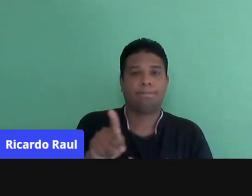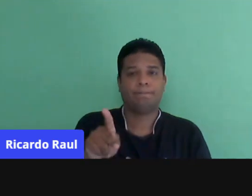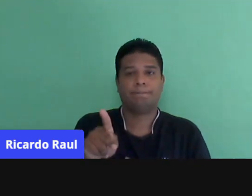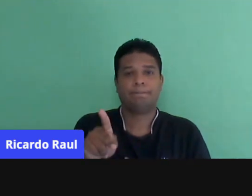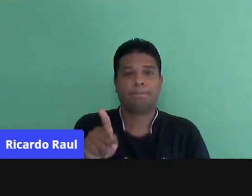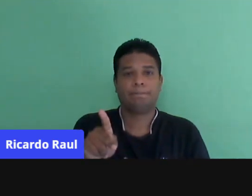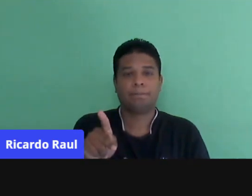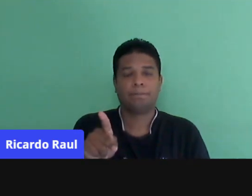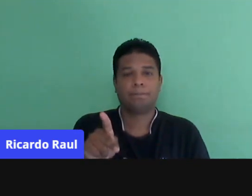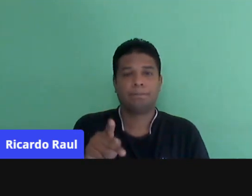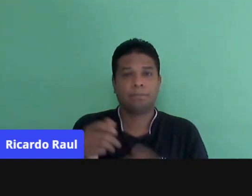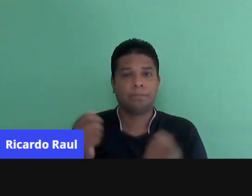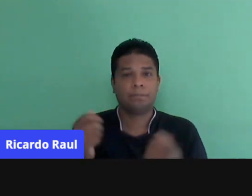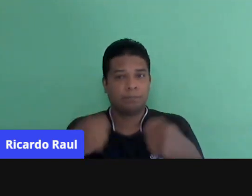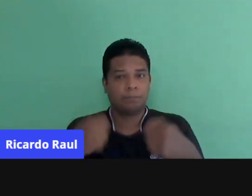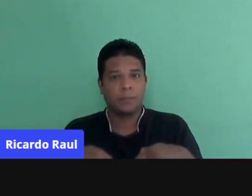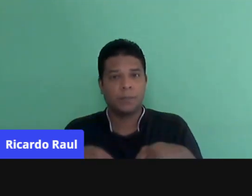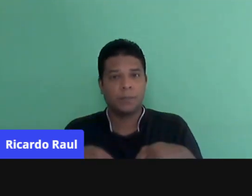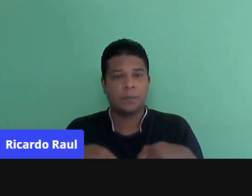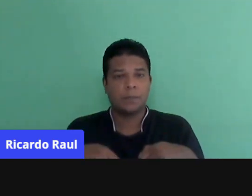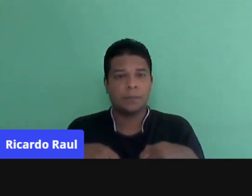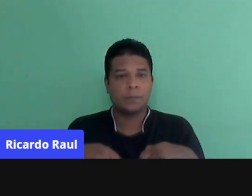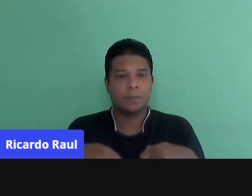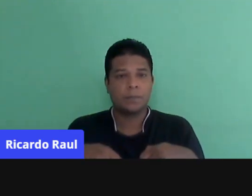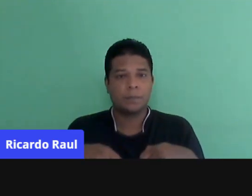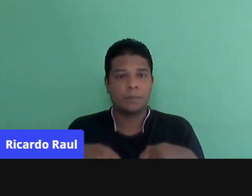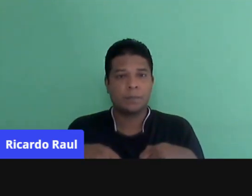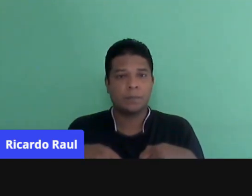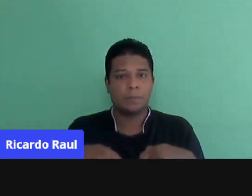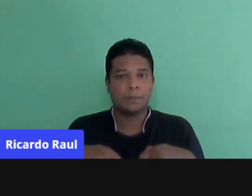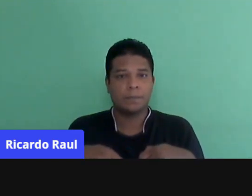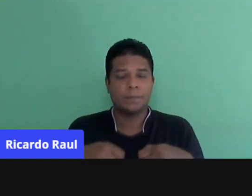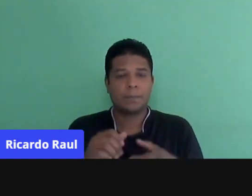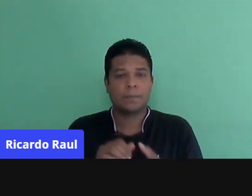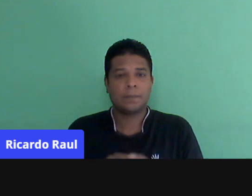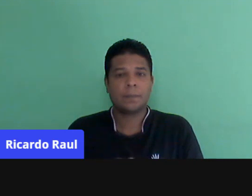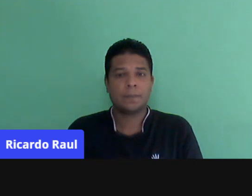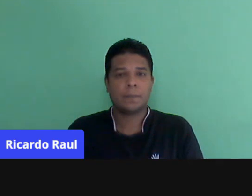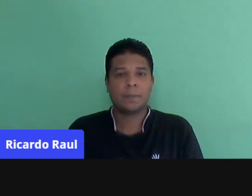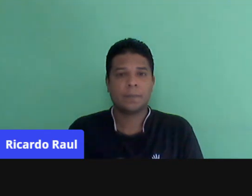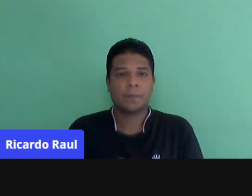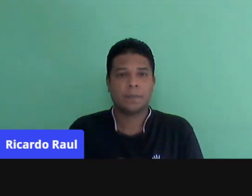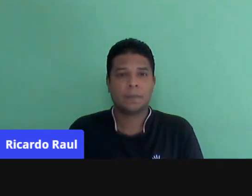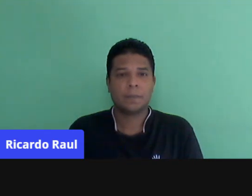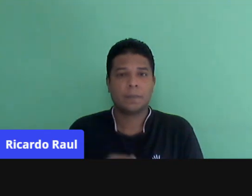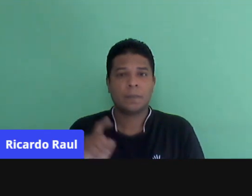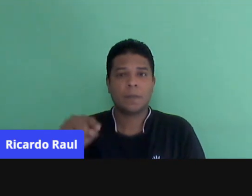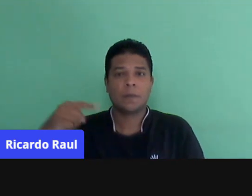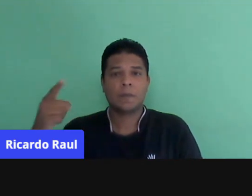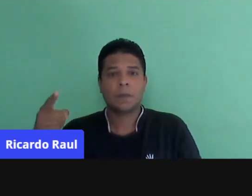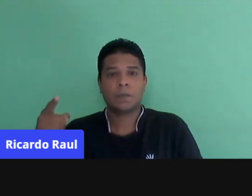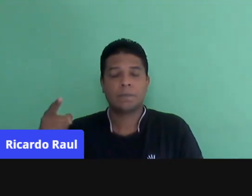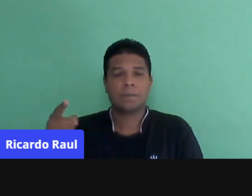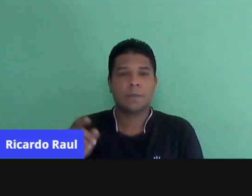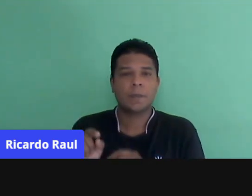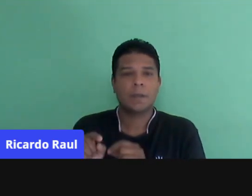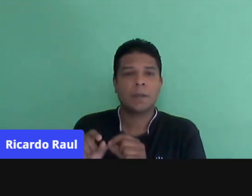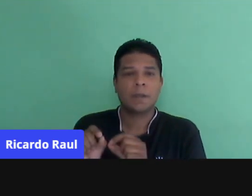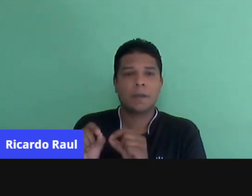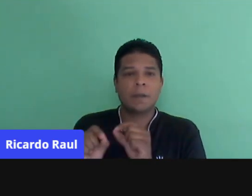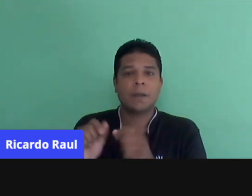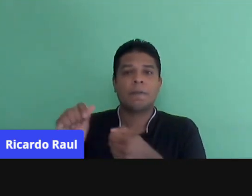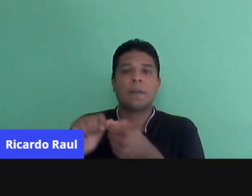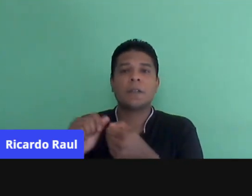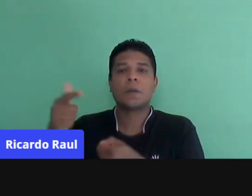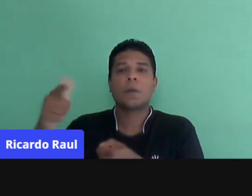se permita sair desse espaço, dessa zona de conforto, né. E ele vai para uma zona de risco. Por que zona de risco?